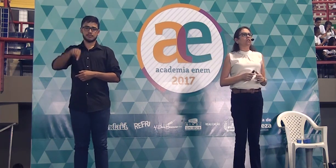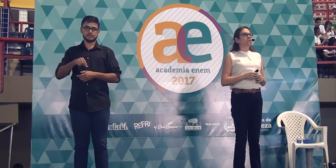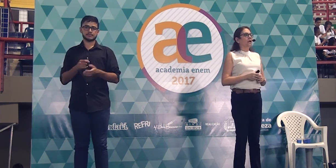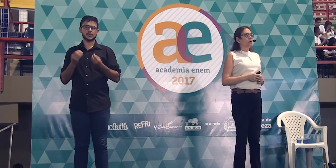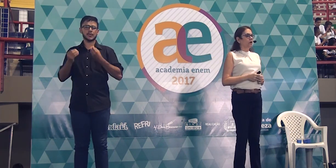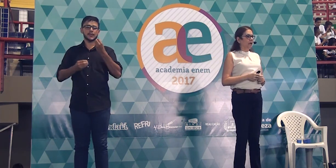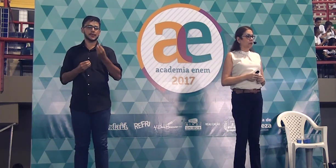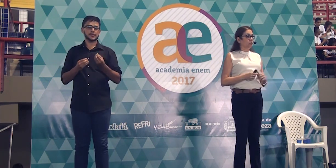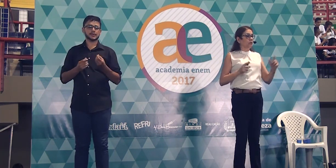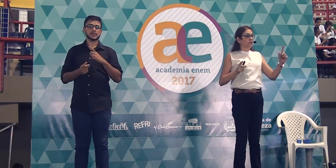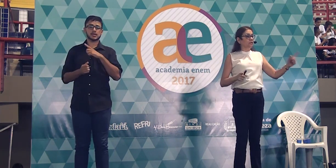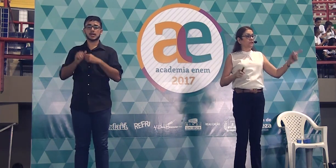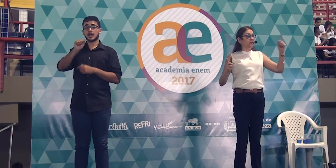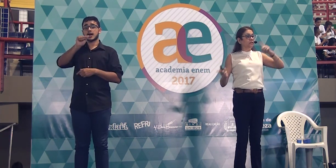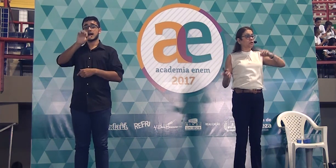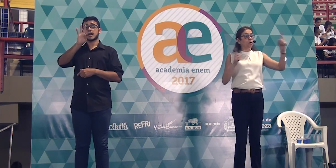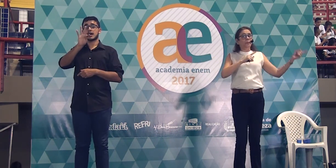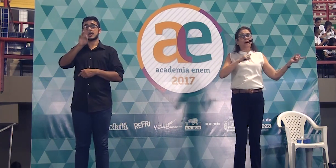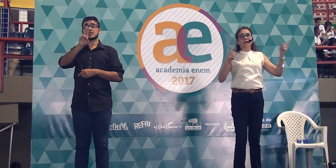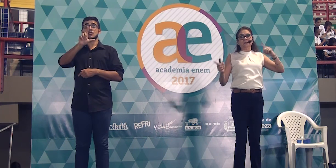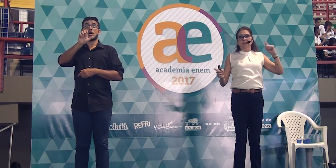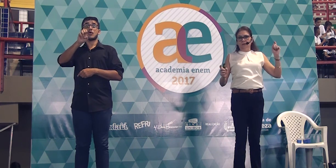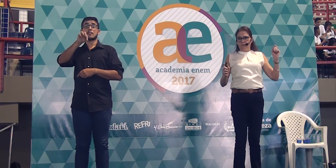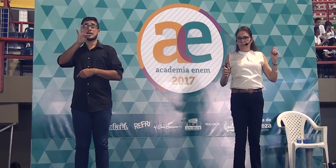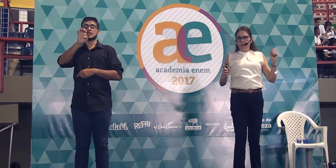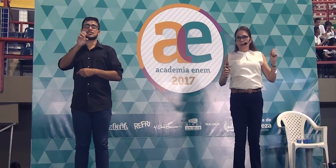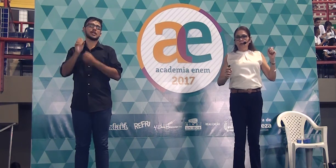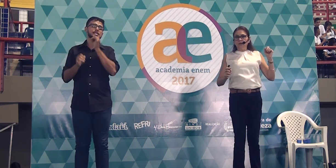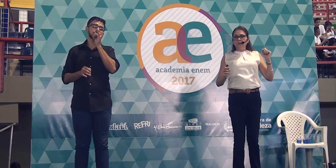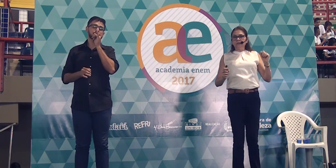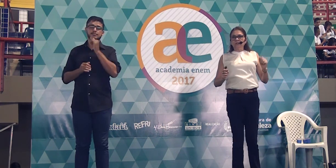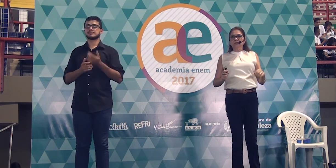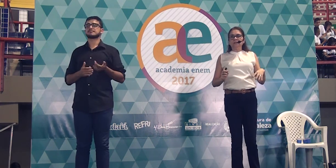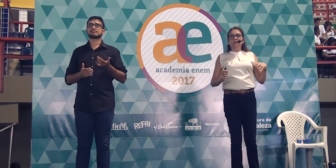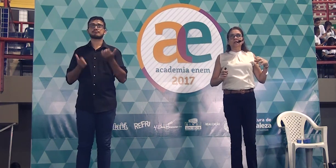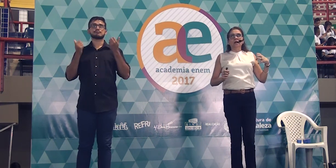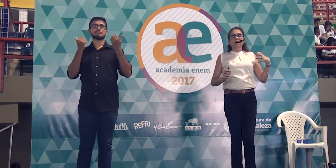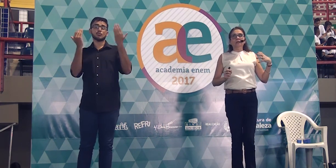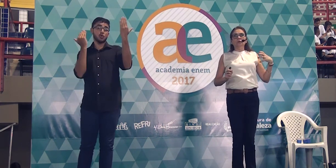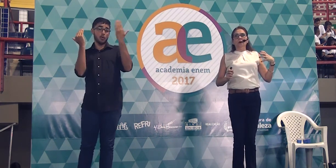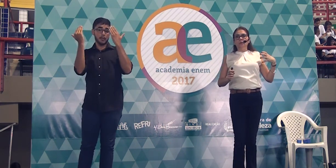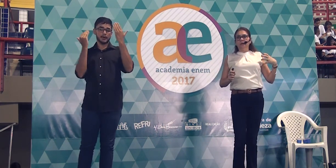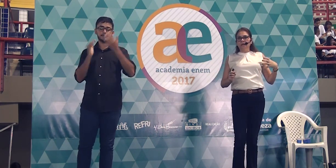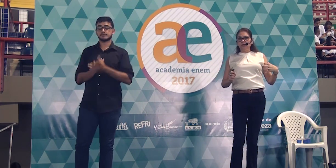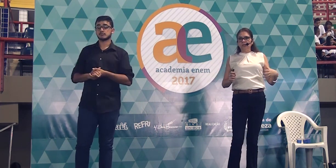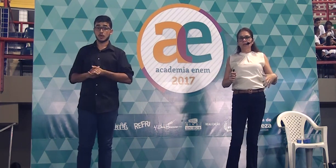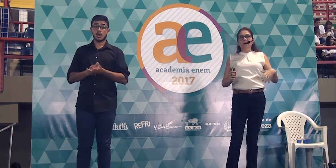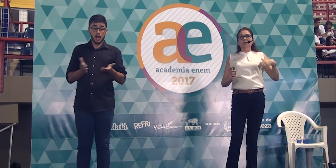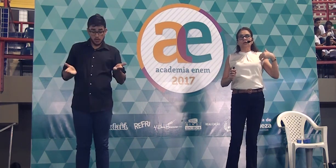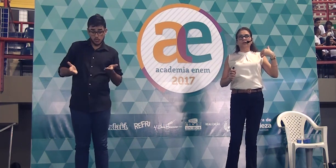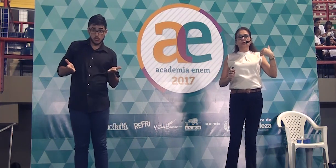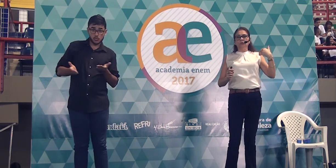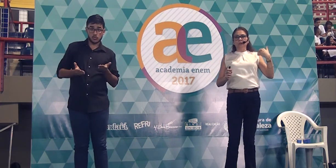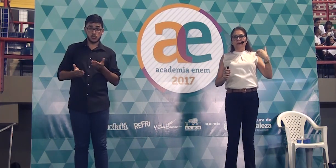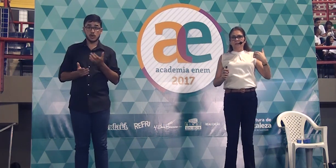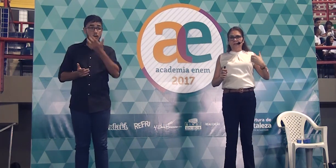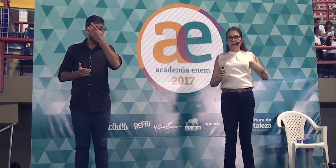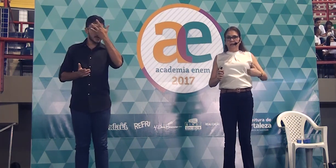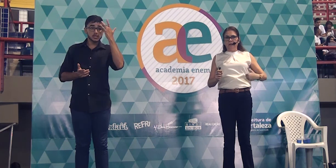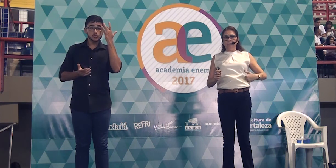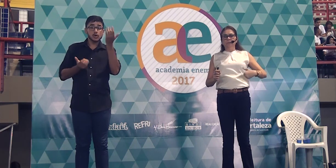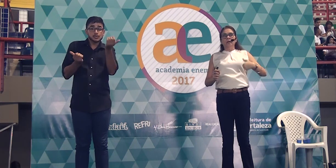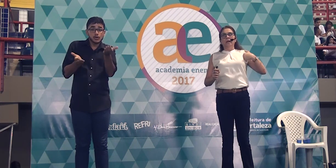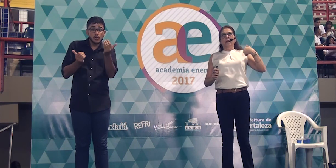atualmente e está correto? Quando você faz comparação. Quando você diz assim, atualmente, a juventude